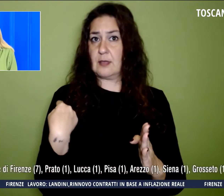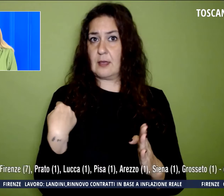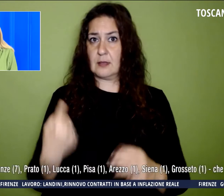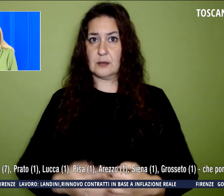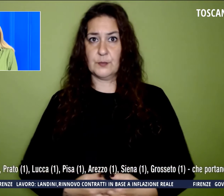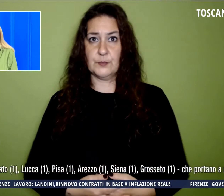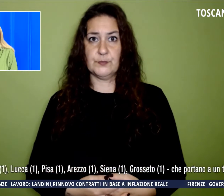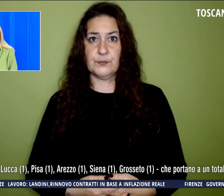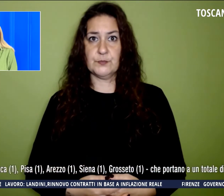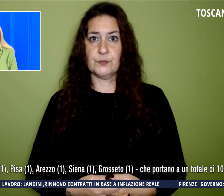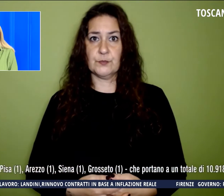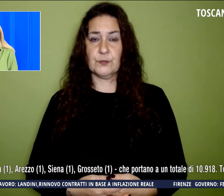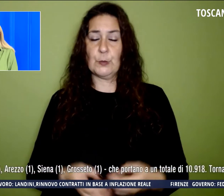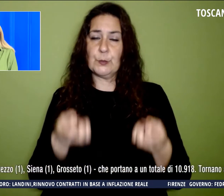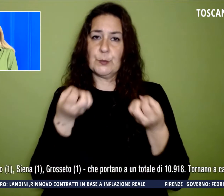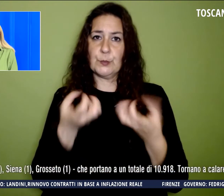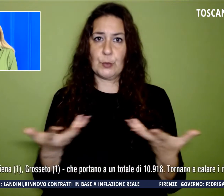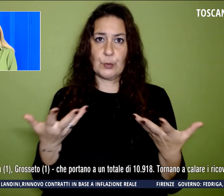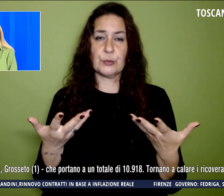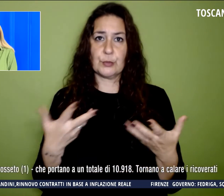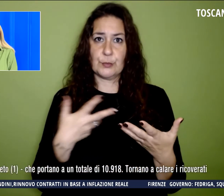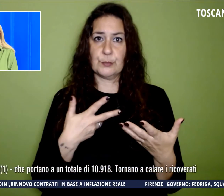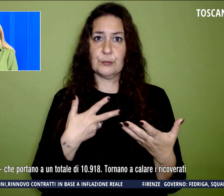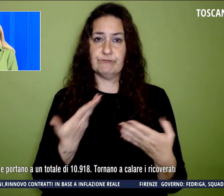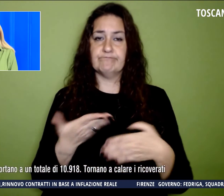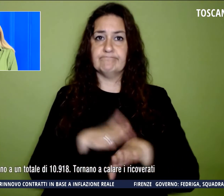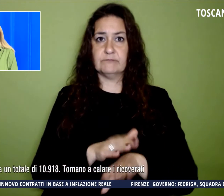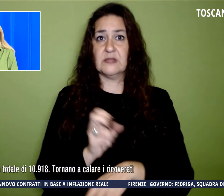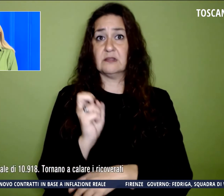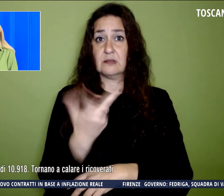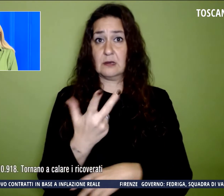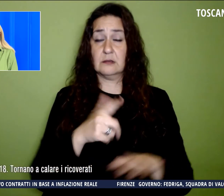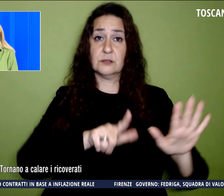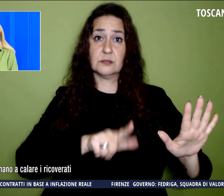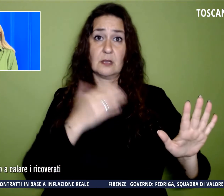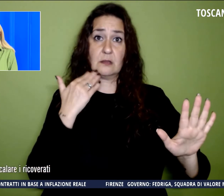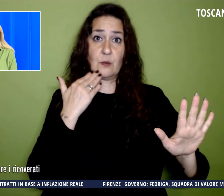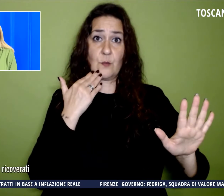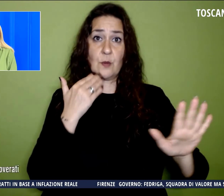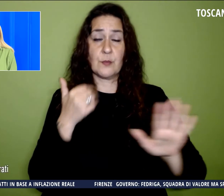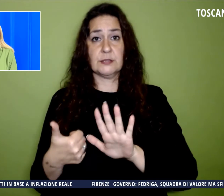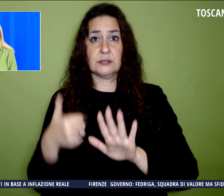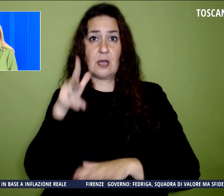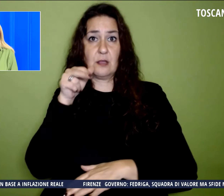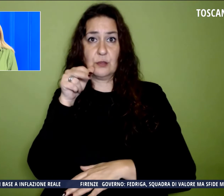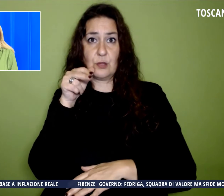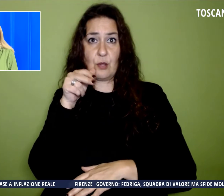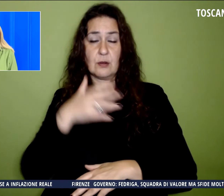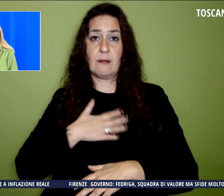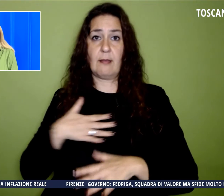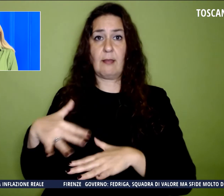Purtroppo si registrano altri 13 decessi, 7 uomini e 6 donne, l'età media 85